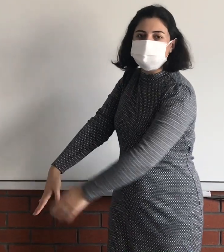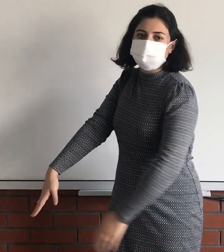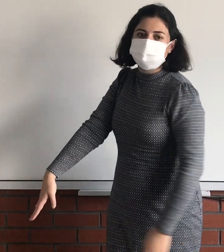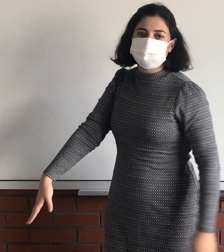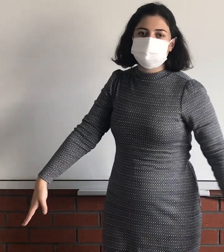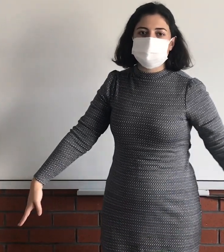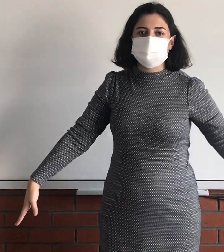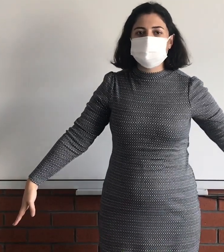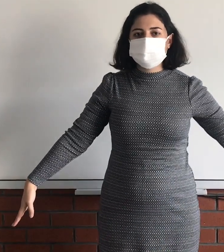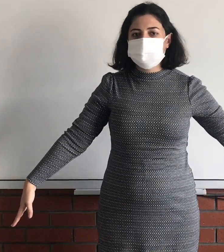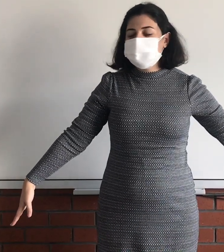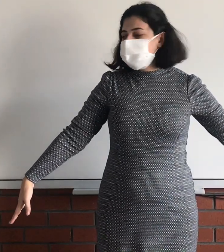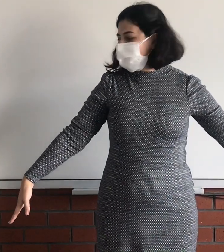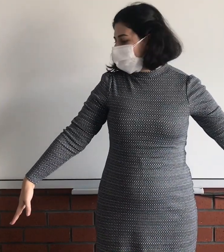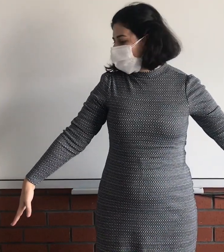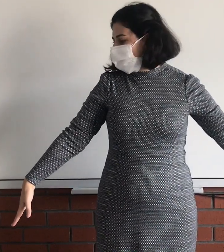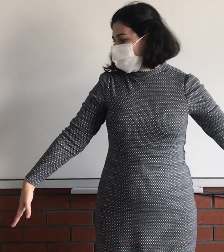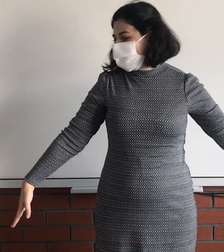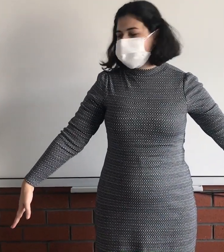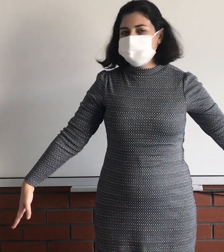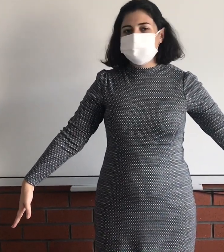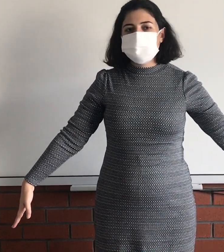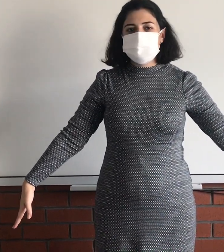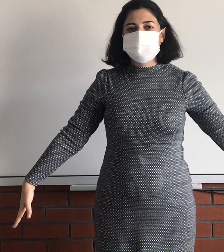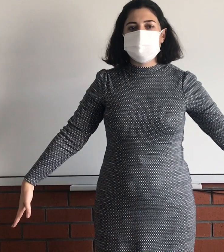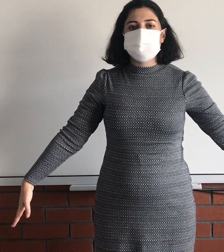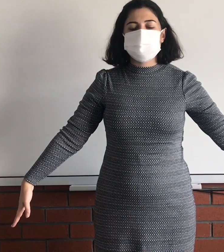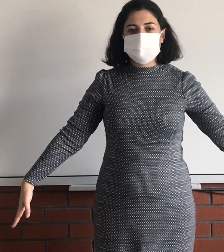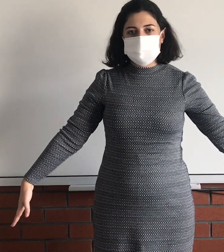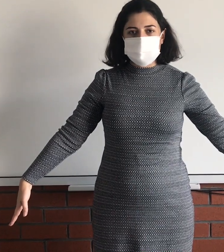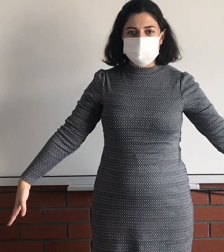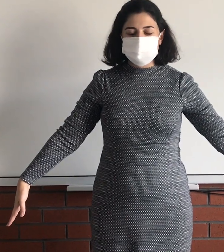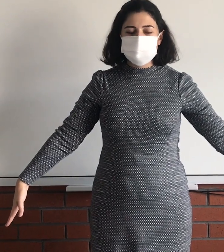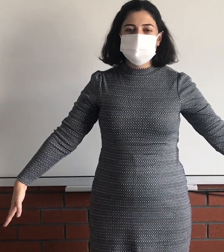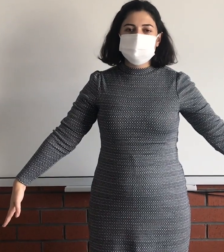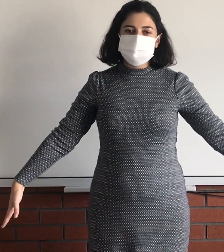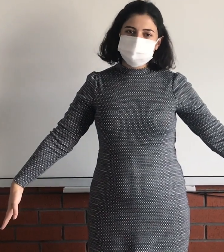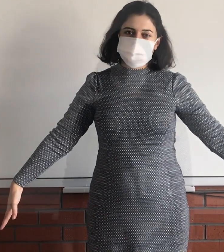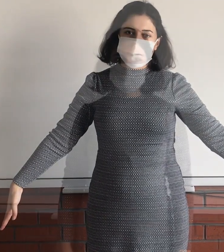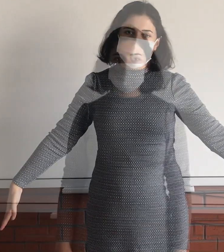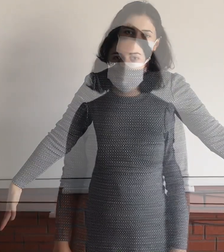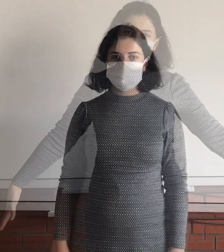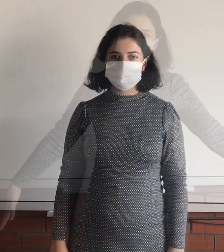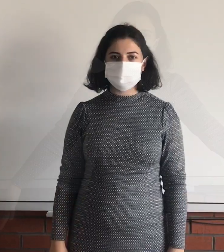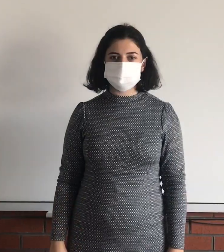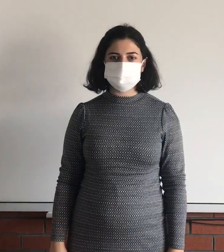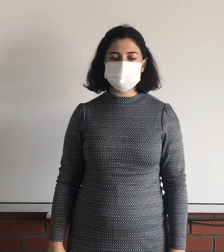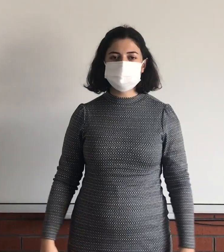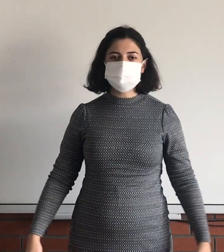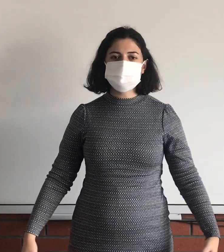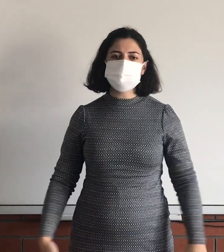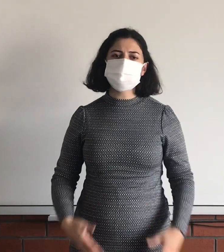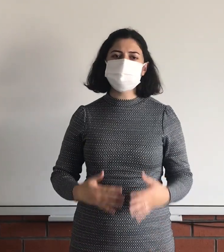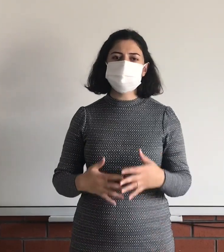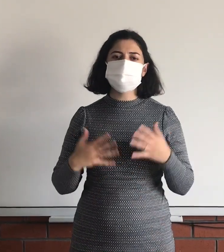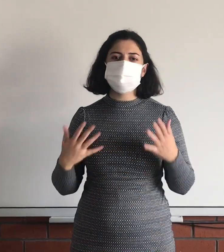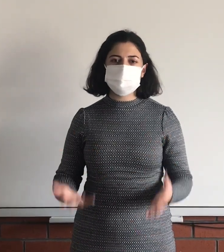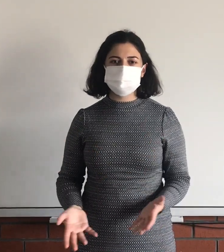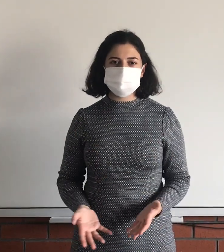oluşturacaklar ve iki kişi arasından resmen bir V harfi çıkacak. Şimdi burunla körfezi